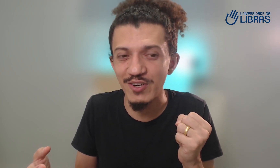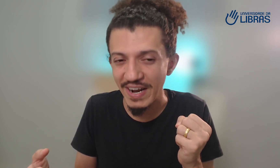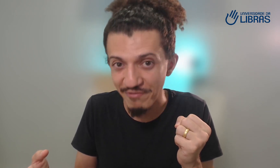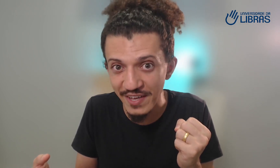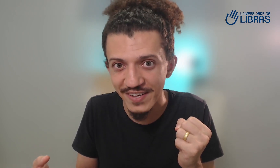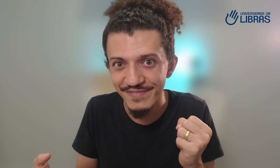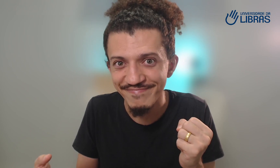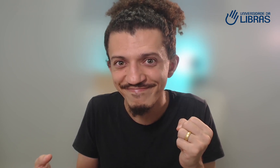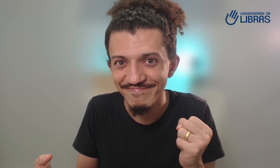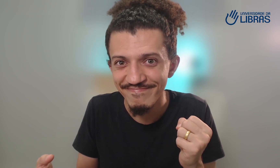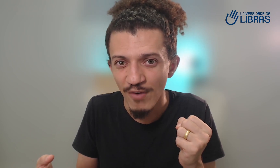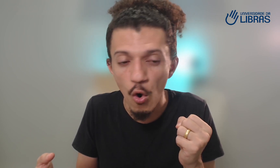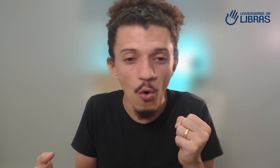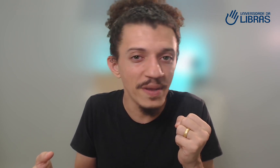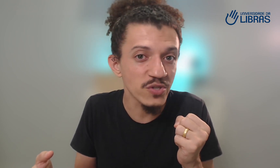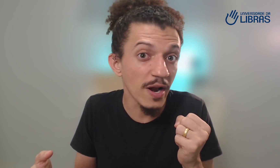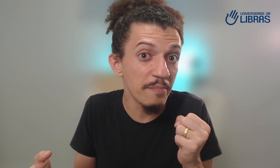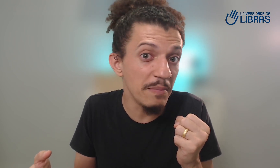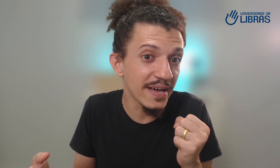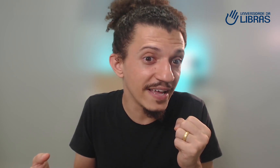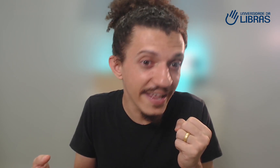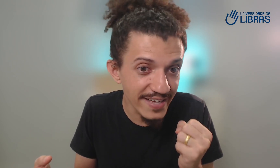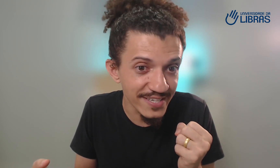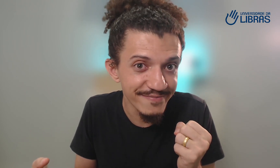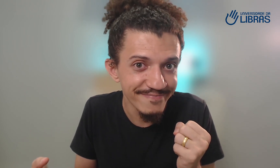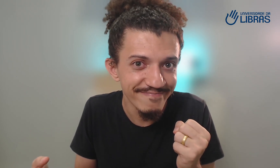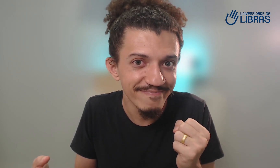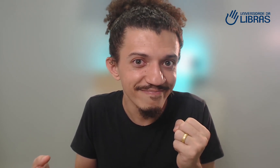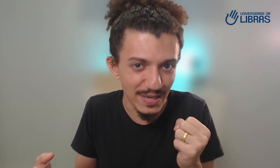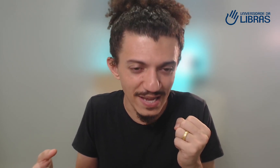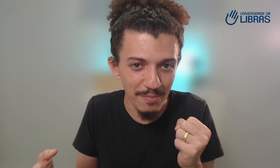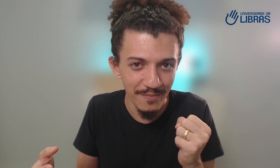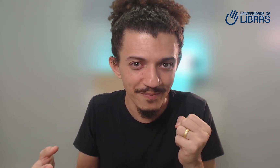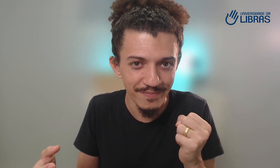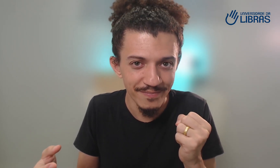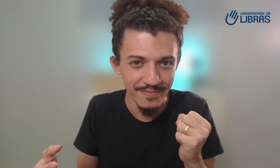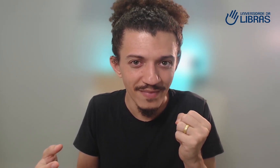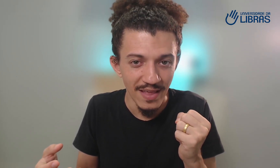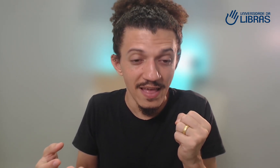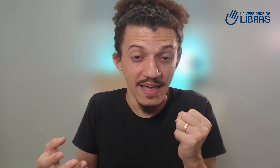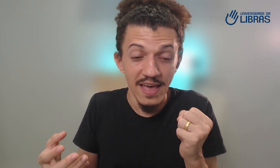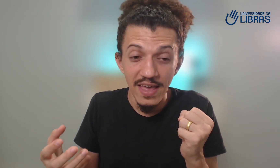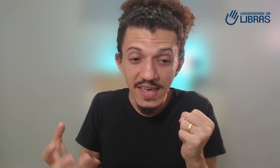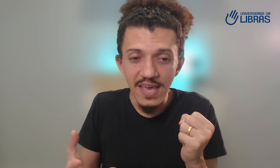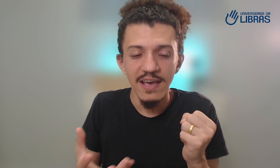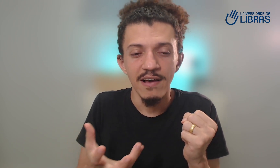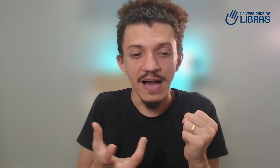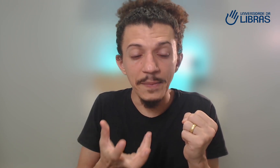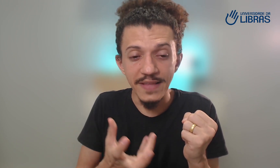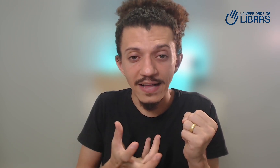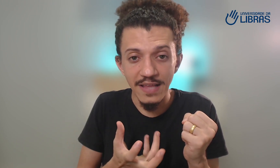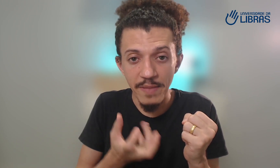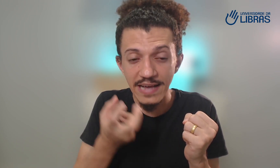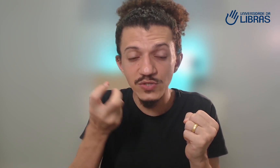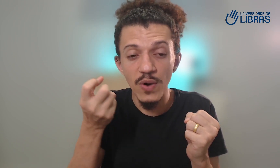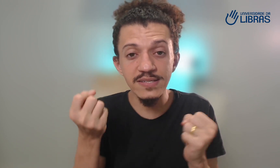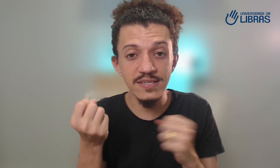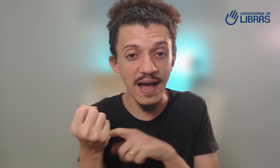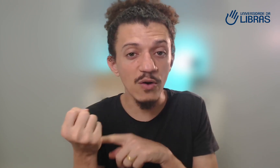geografia ou uma escola bíblica na igreja. Percebe? e captar também as nuances da